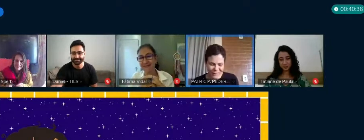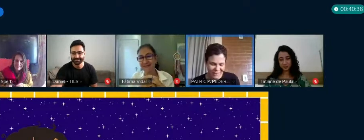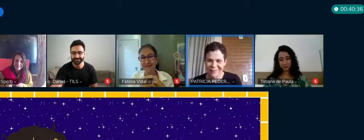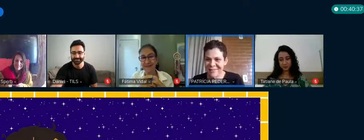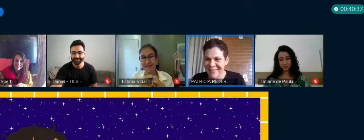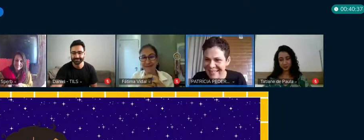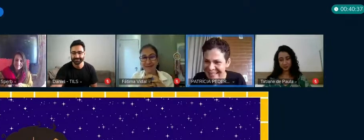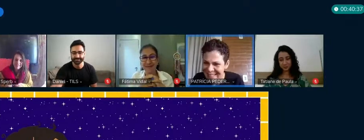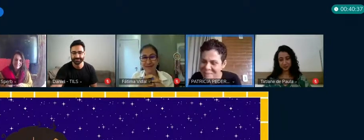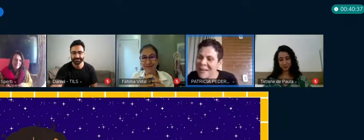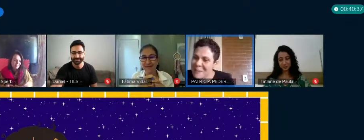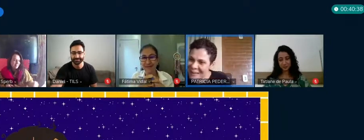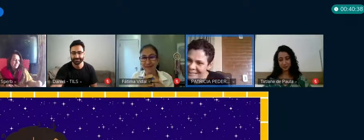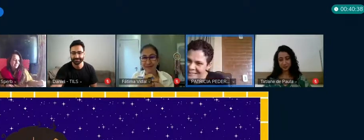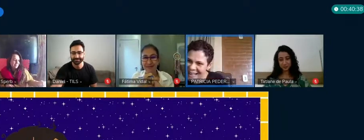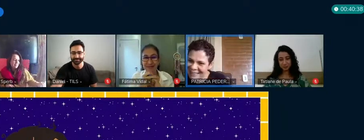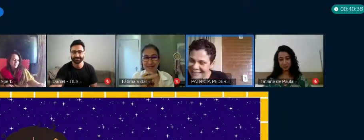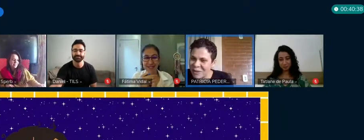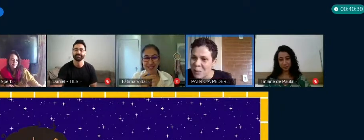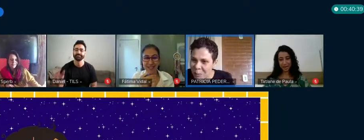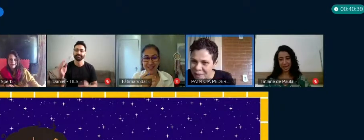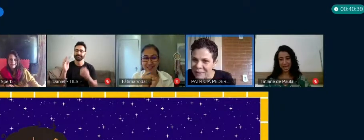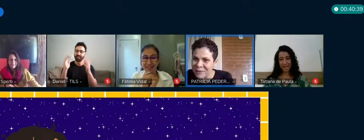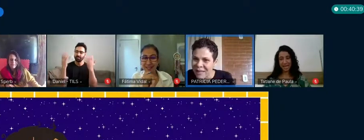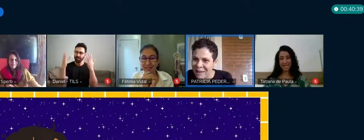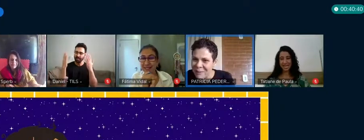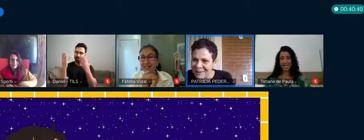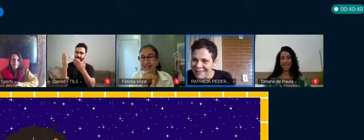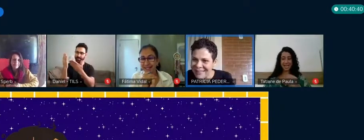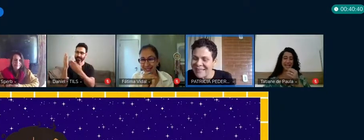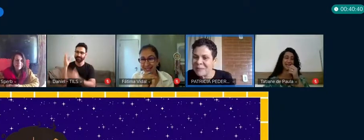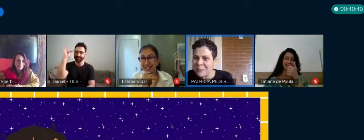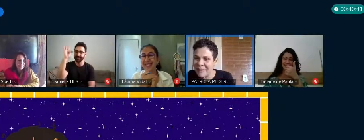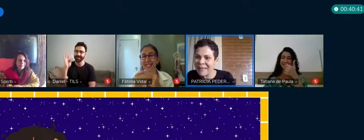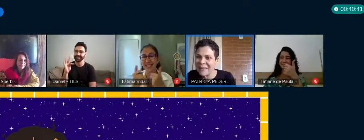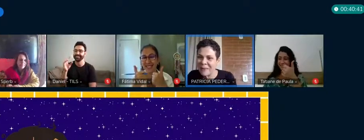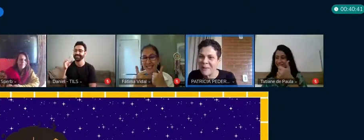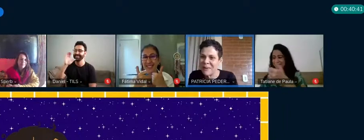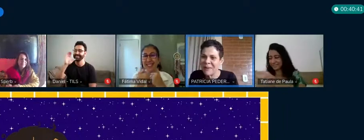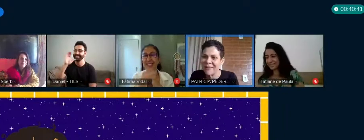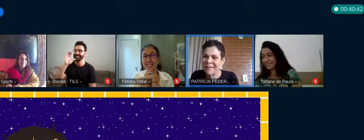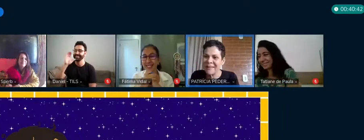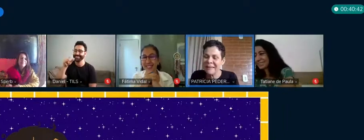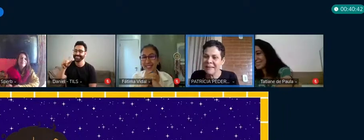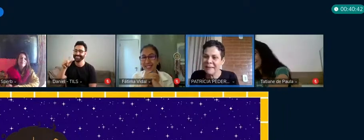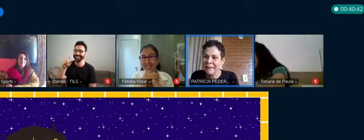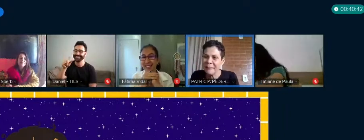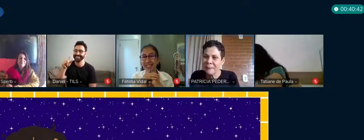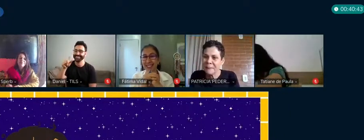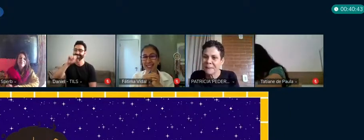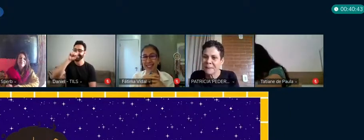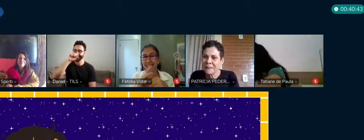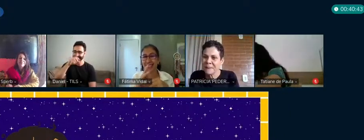Bom, gente, parabéns, Tati. Toma um pouquinho de água, respira agora.